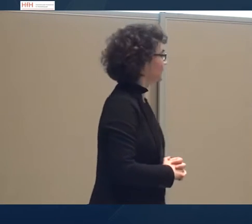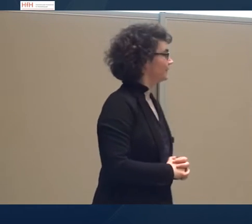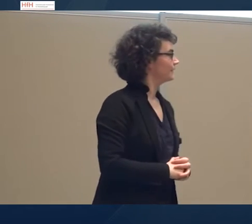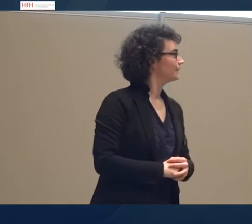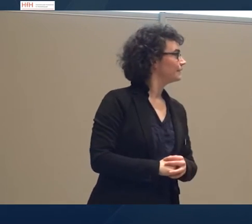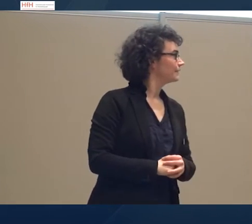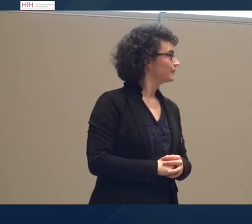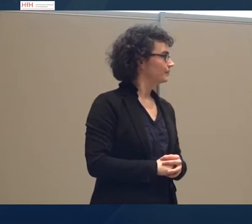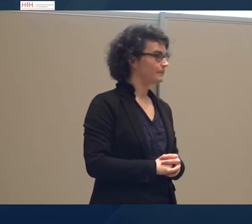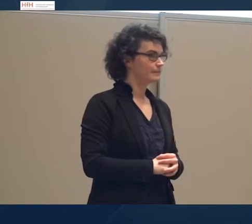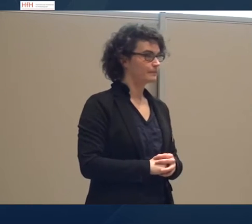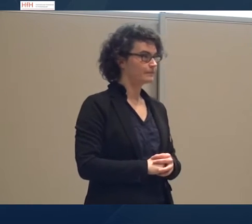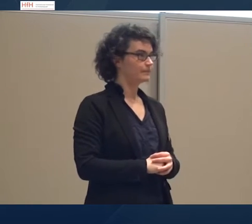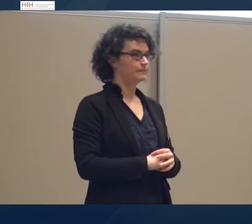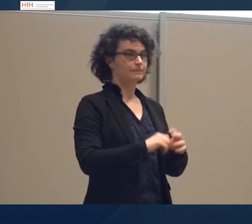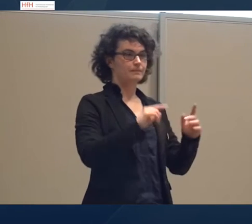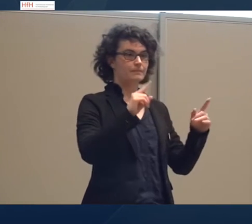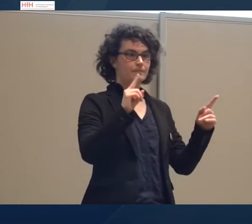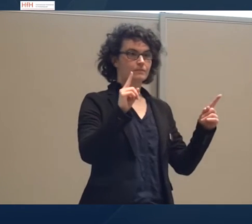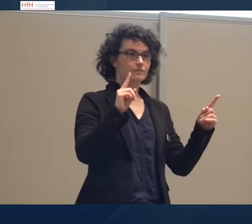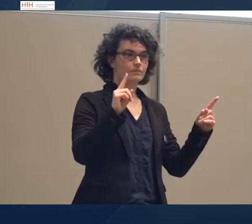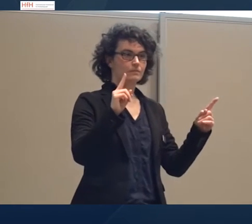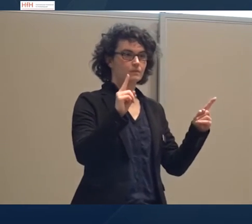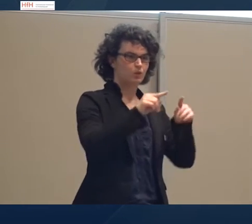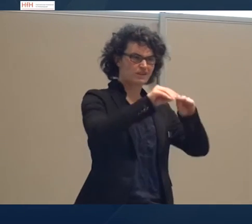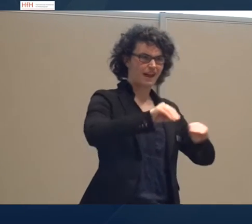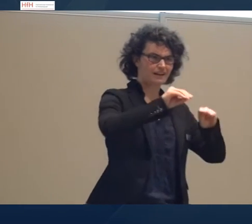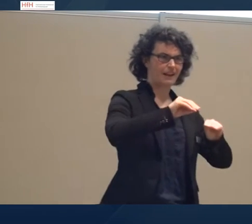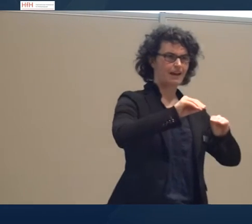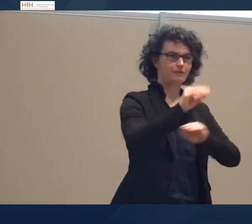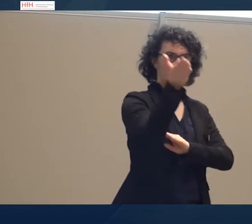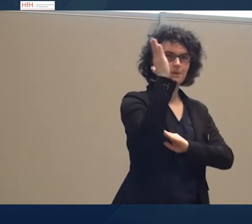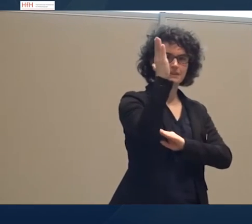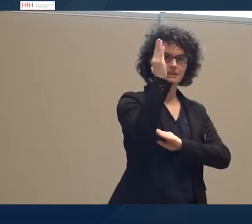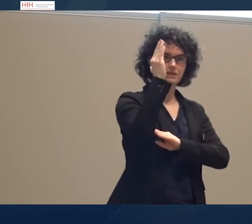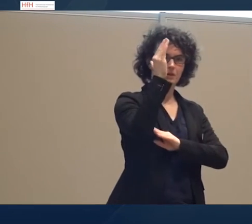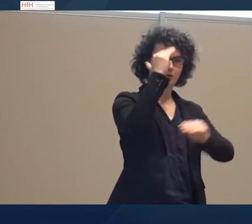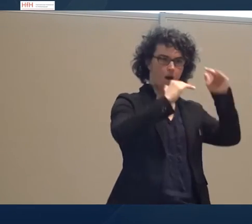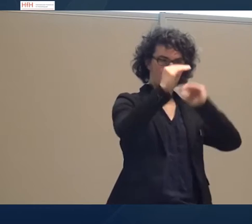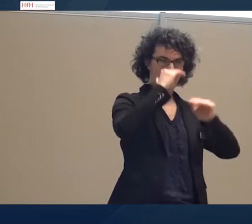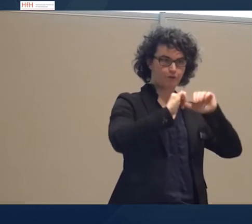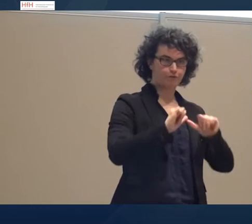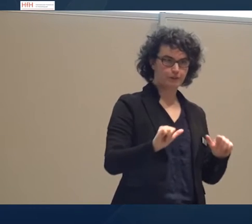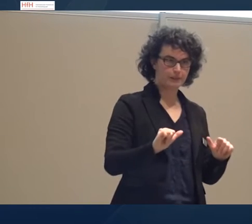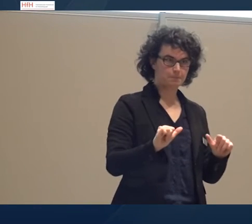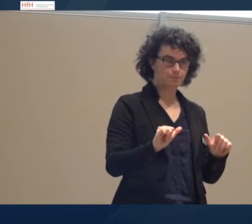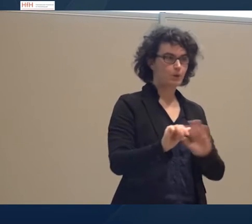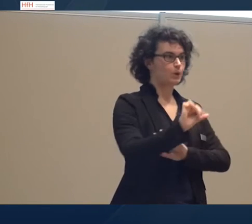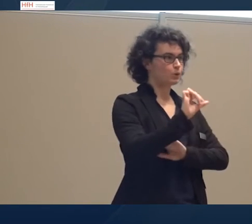Kurz zum Ablauf unserer Präsentation. Ich werde zunächst beginnen mit